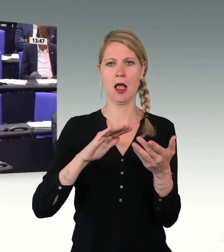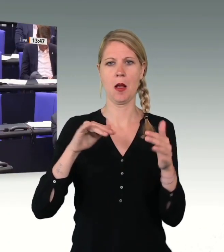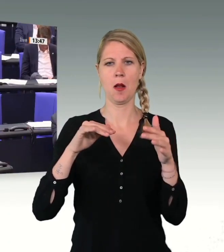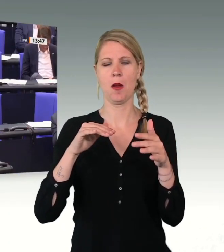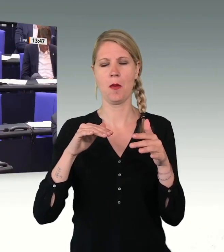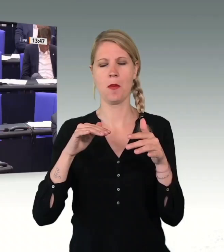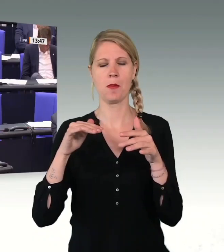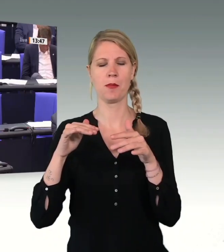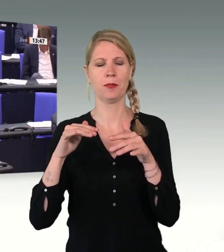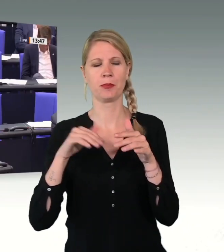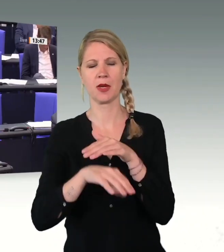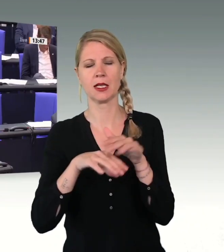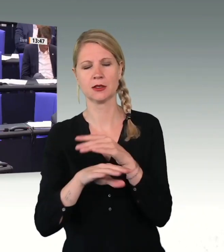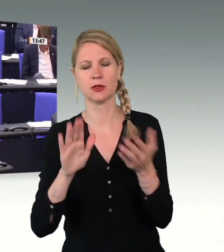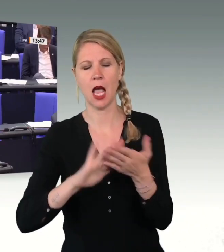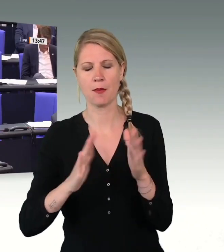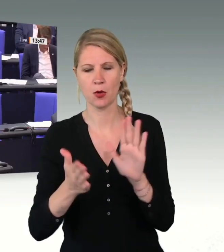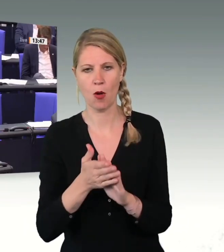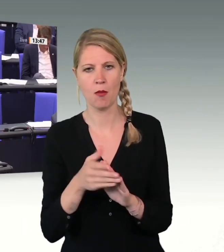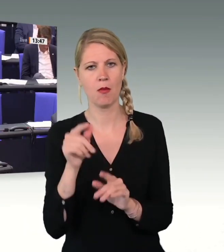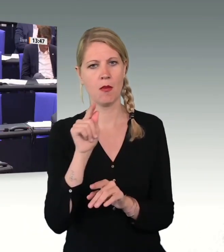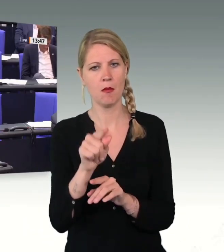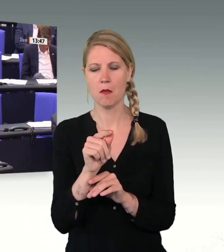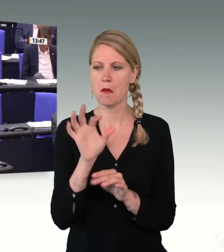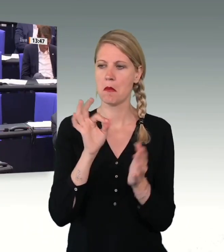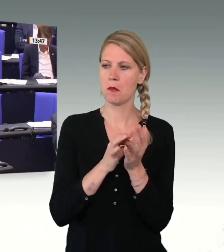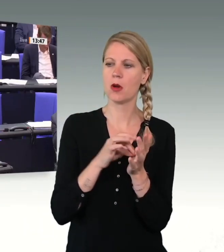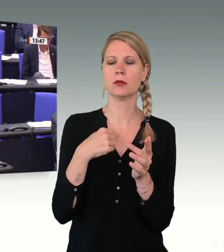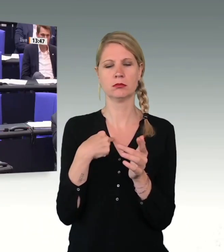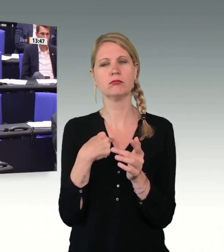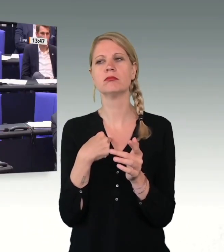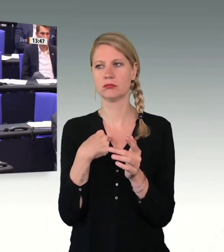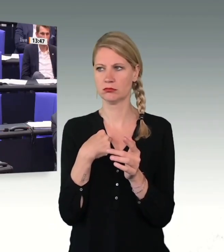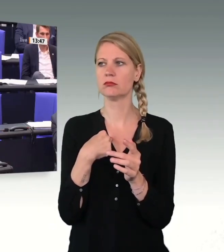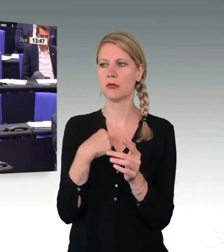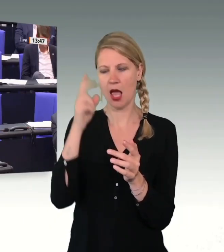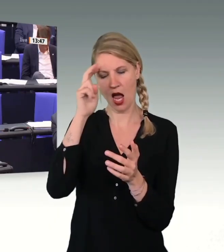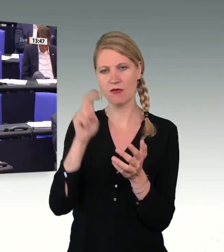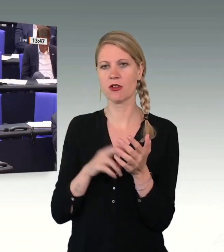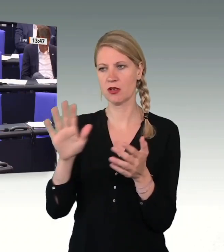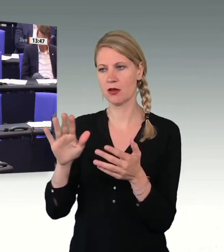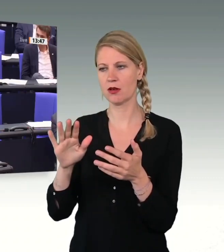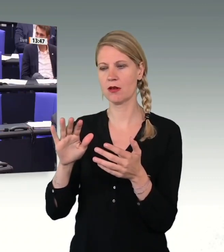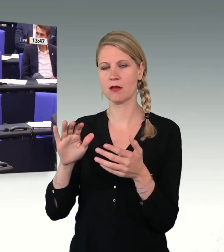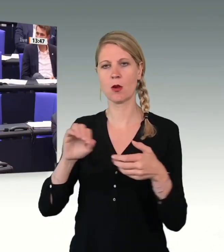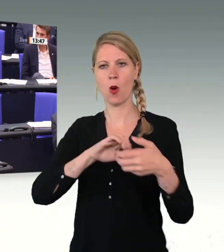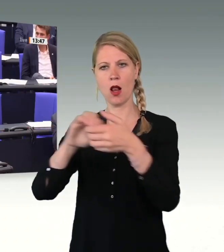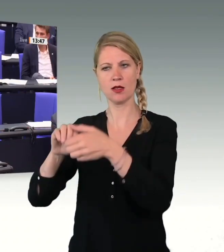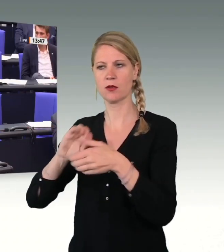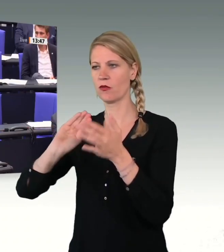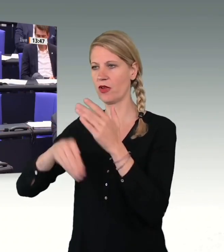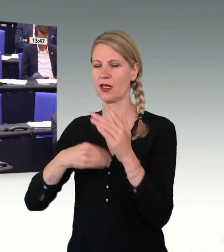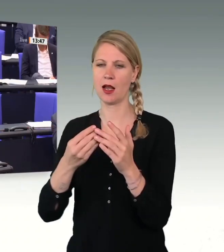diesem Zusammenhang im Koalitionsvertrag. Da steht ansonsten nicht viel Gutes drin. Aber das ist ein sinnvoller Aspekt, den Sie dort